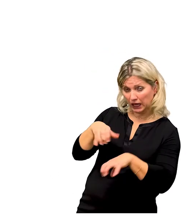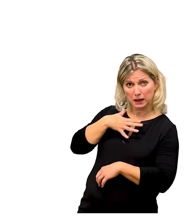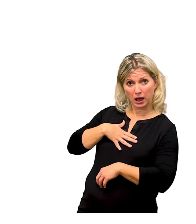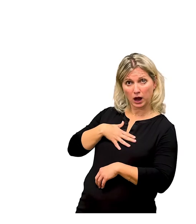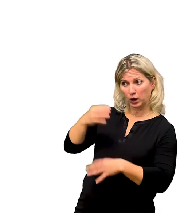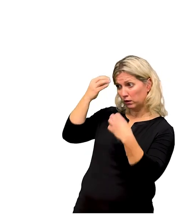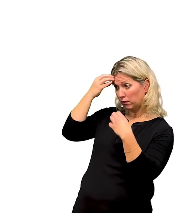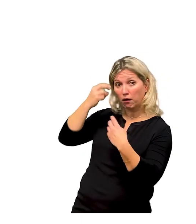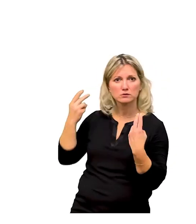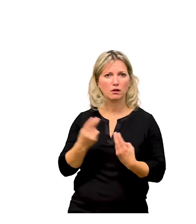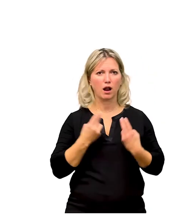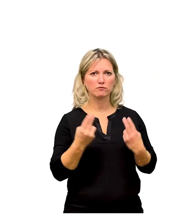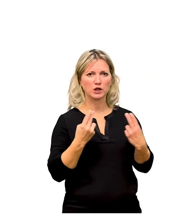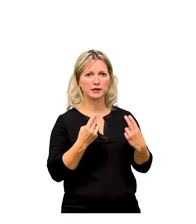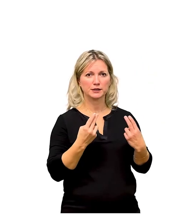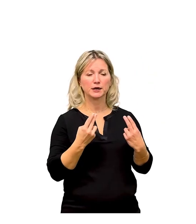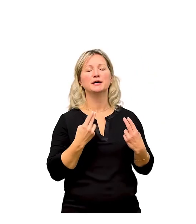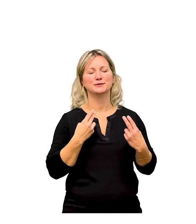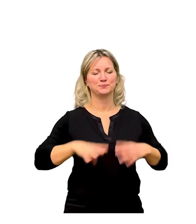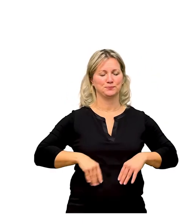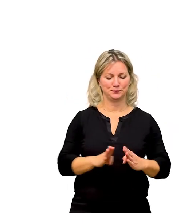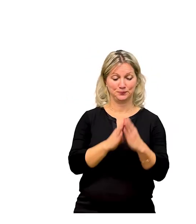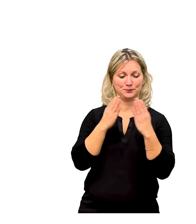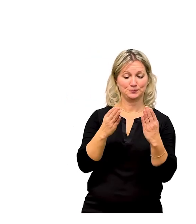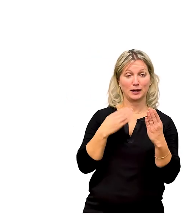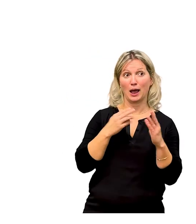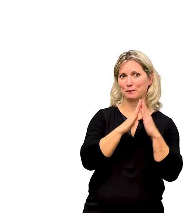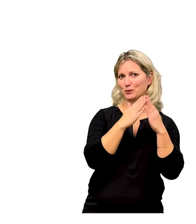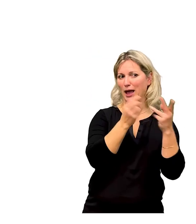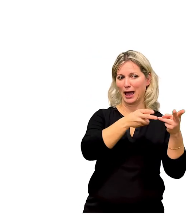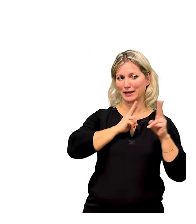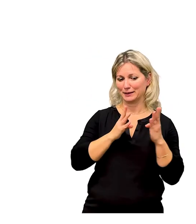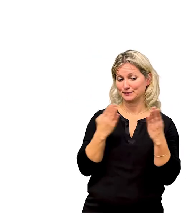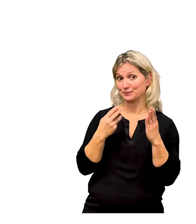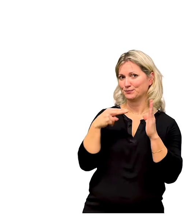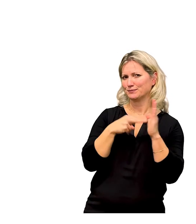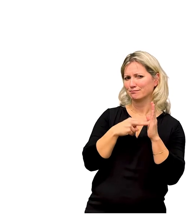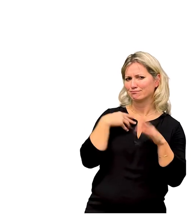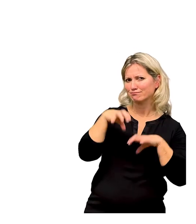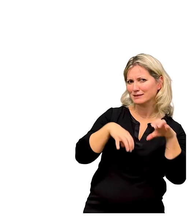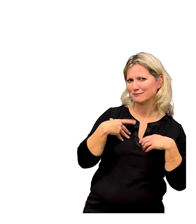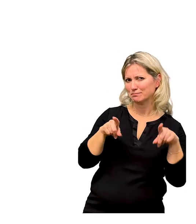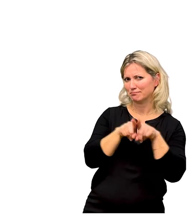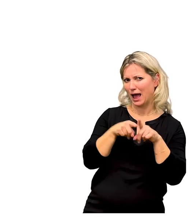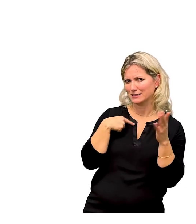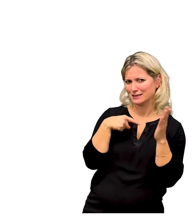Suna nickt. Klar. Emilio greift in seine Tasche. Das habe ich aus der Bücherei. Darin steht, welche Tiere wir nehmen